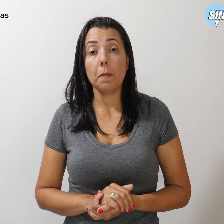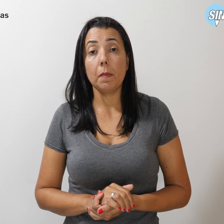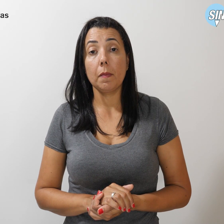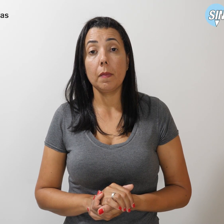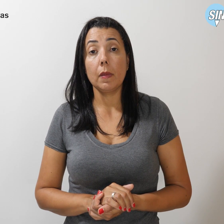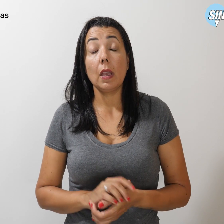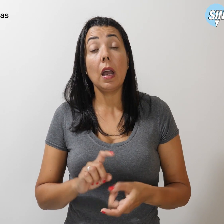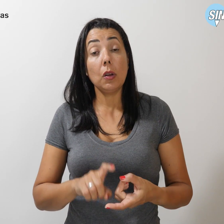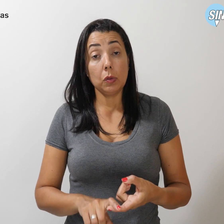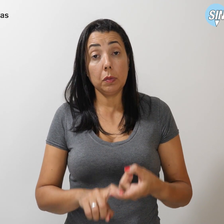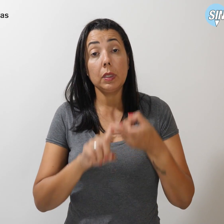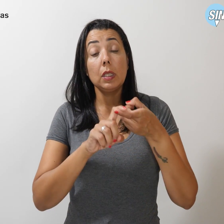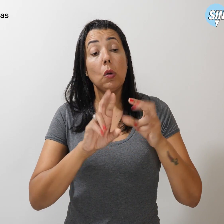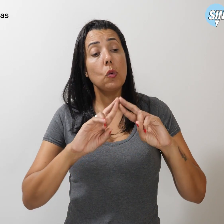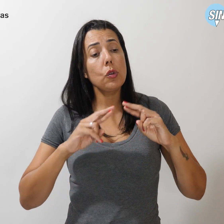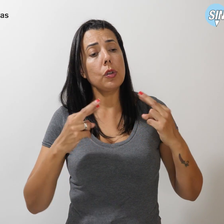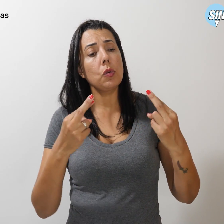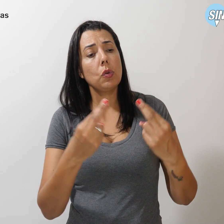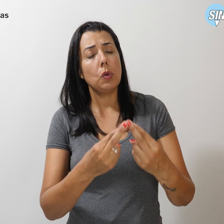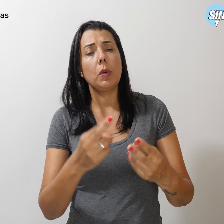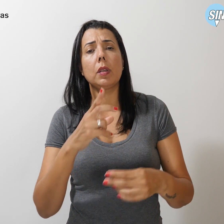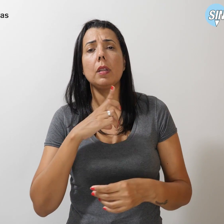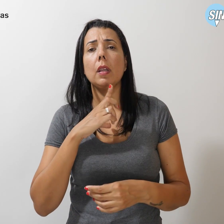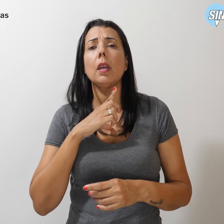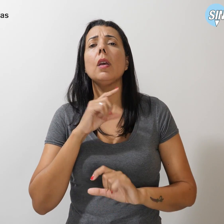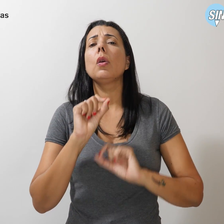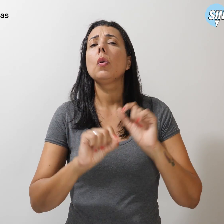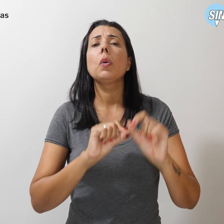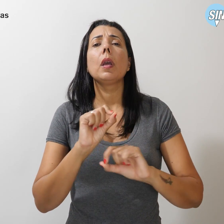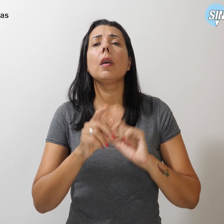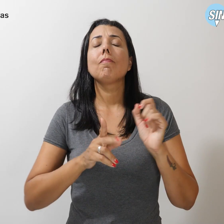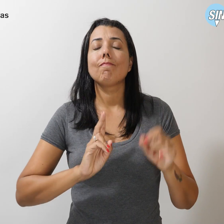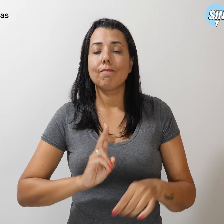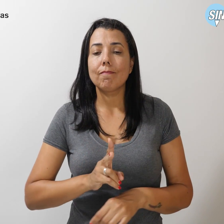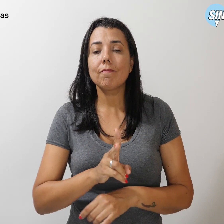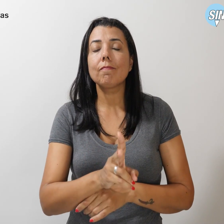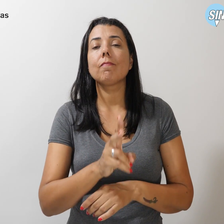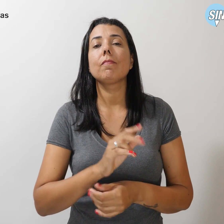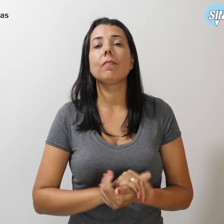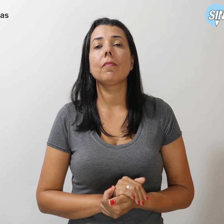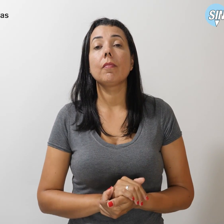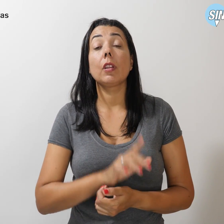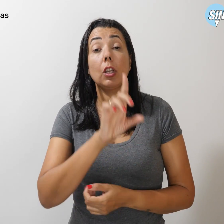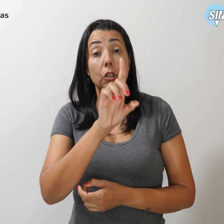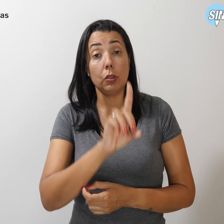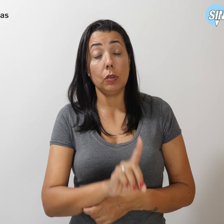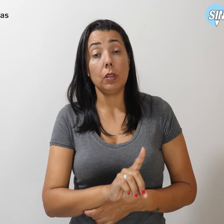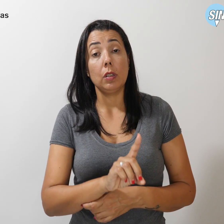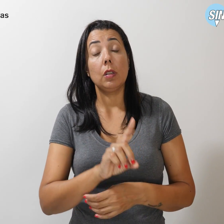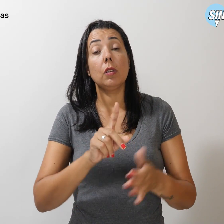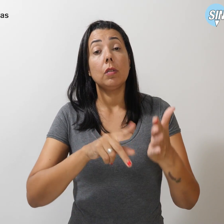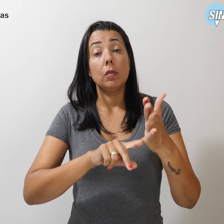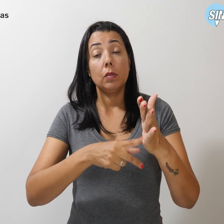suspensão de reuniões tem sido uma constante. A diretoria colegiada do Simpro